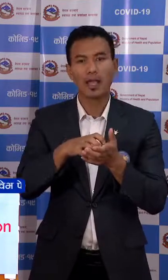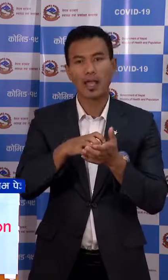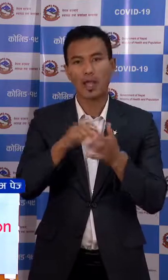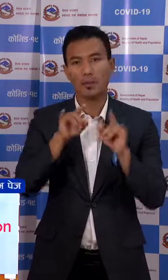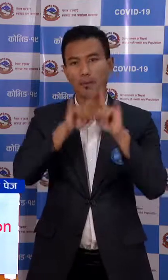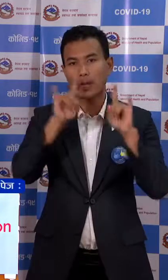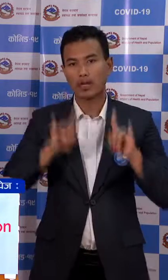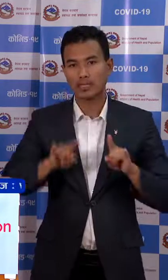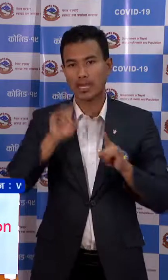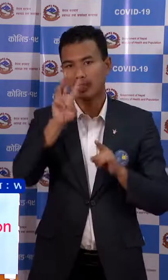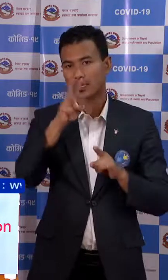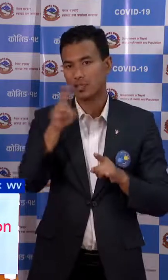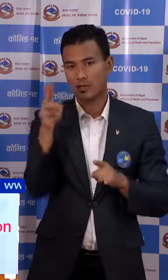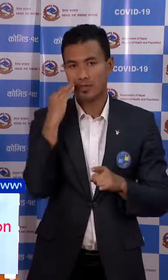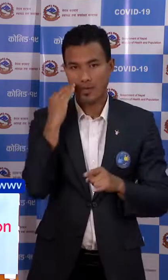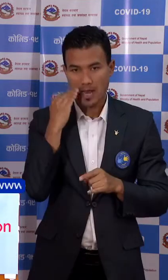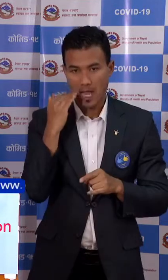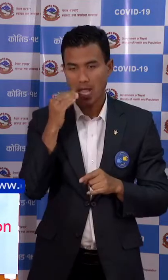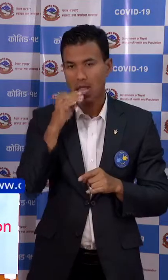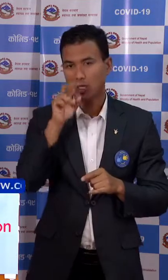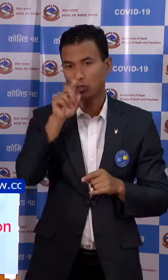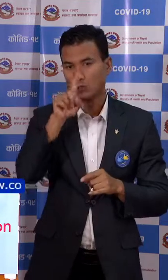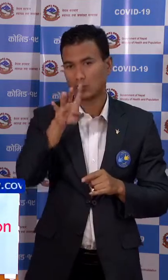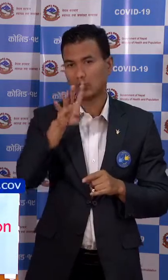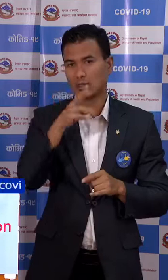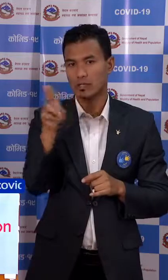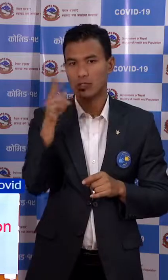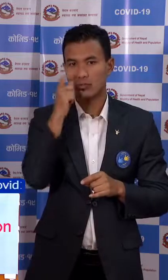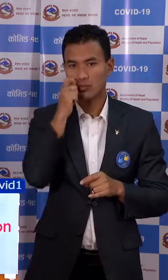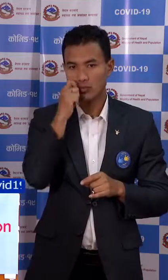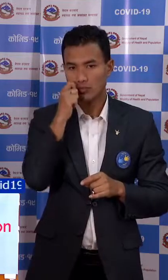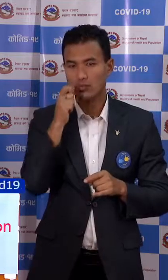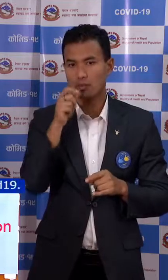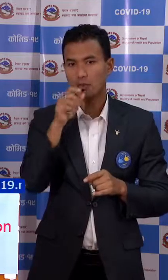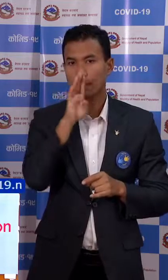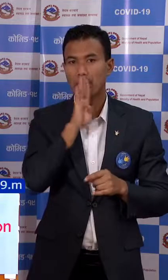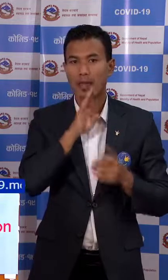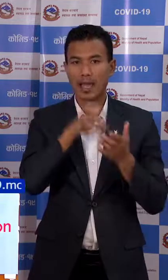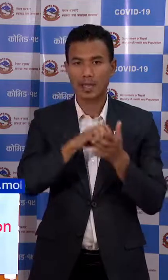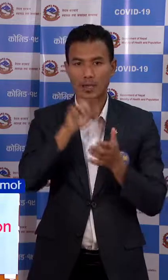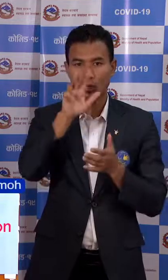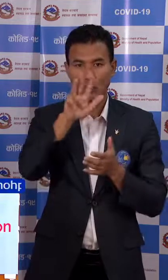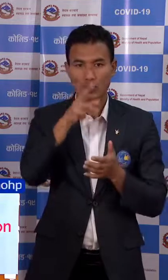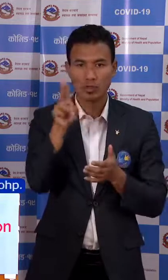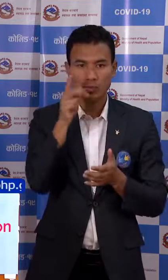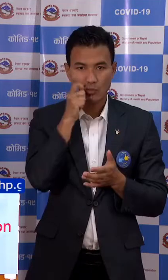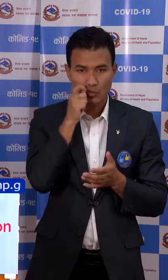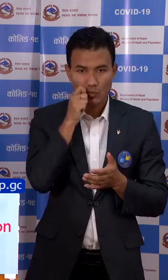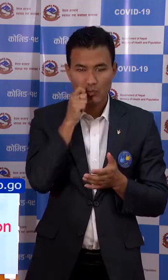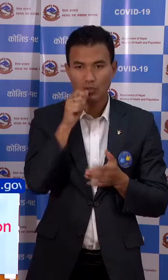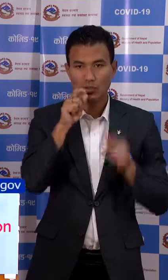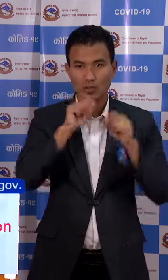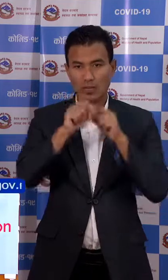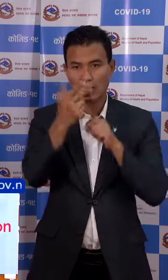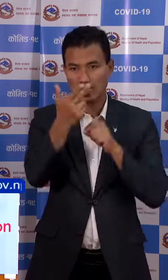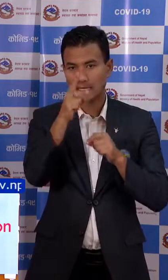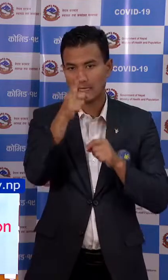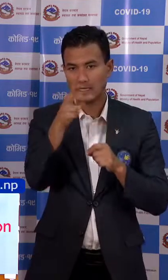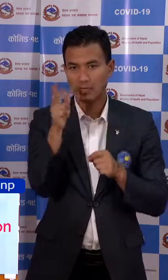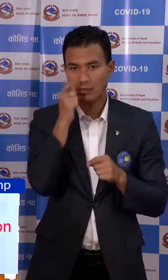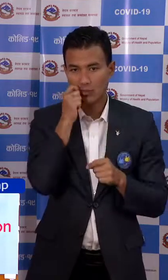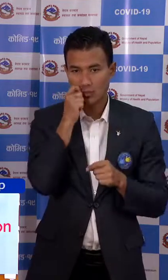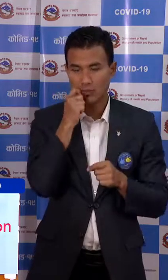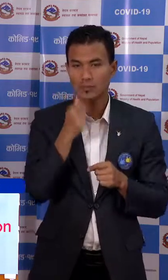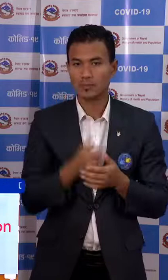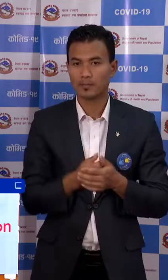पर्सा का 3 जना महिला र 4 जना पूरूष बारक 9 जना पूरूष सरलाई का 1